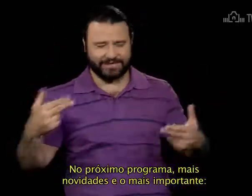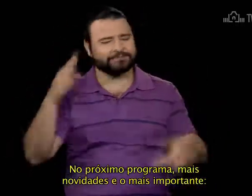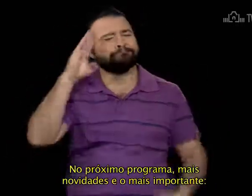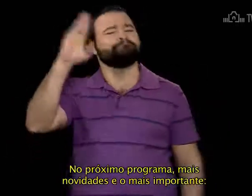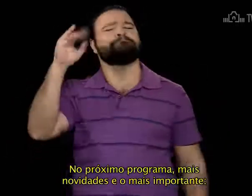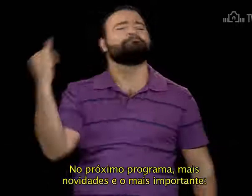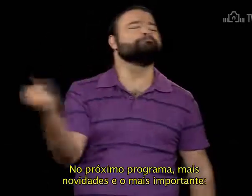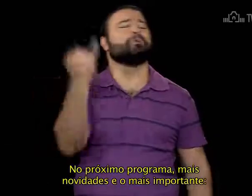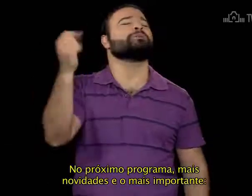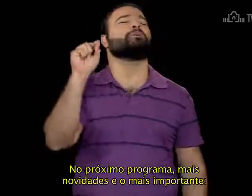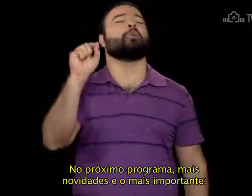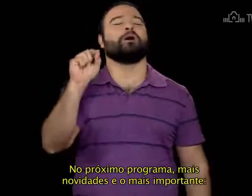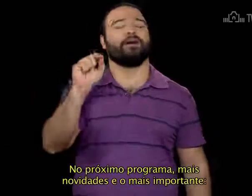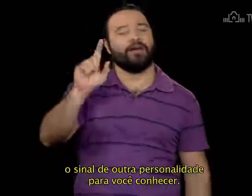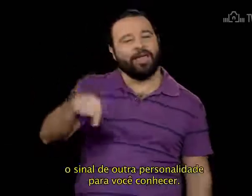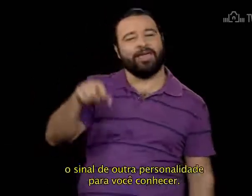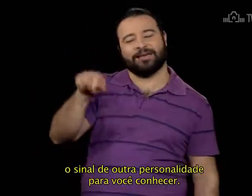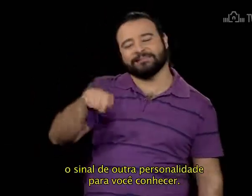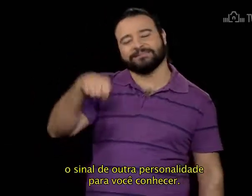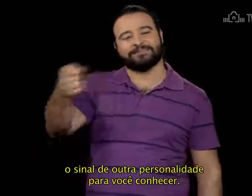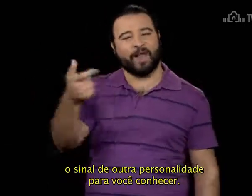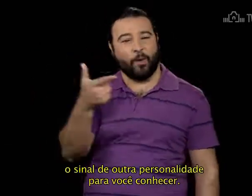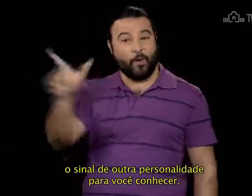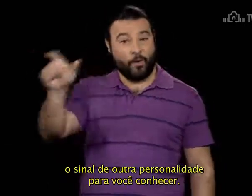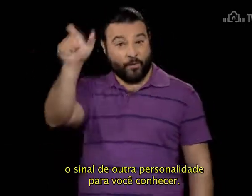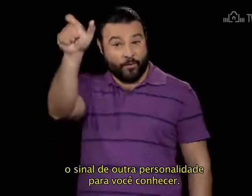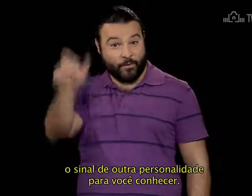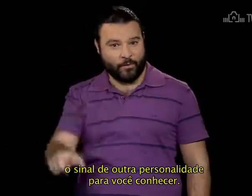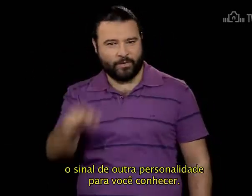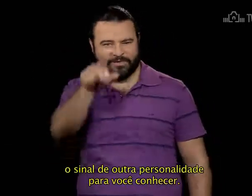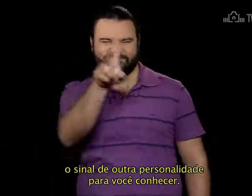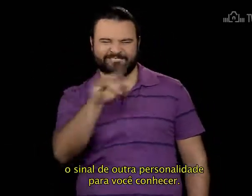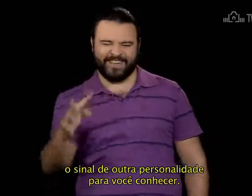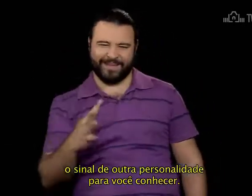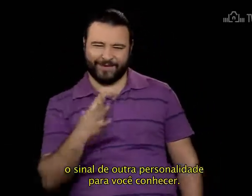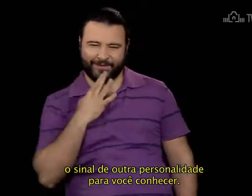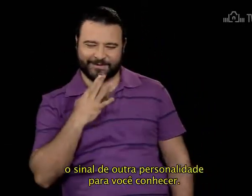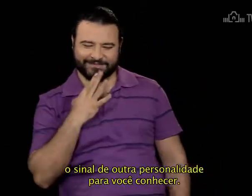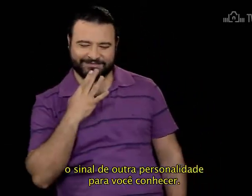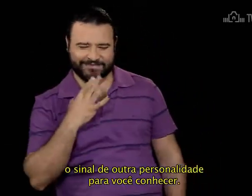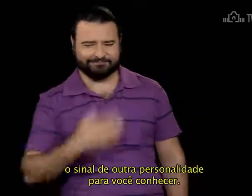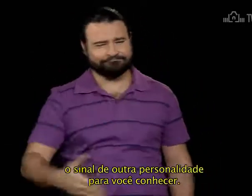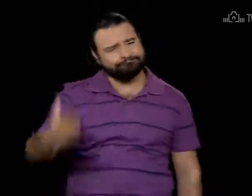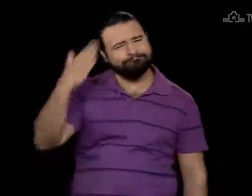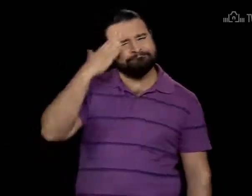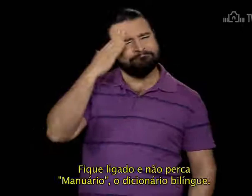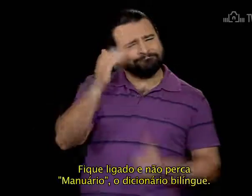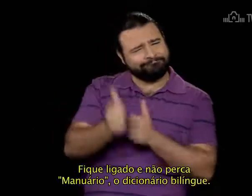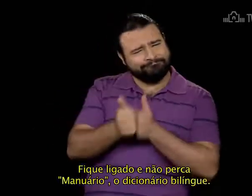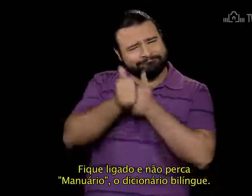novidades E o mais importante O sinal de outra personalidade Para você conhecer Fique ligado